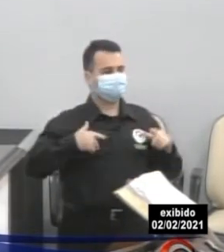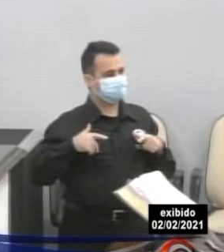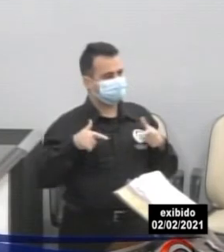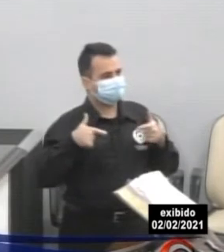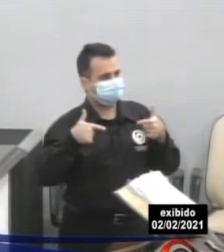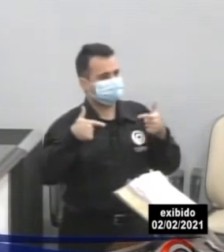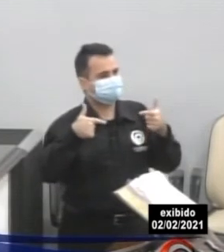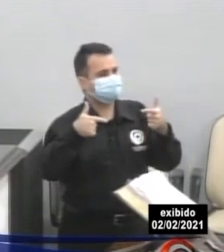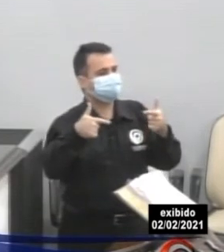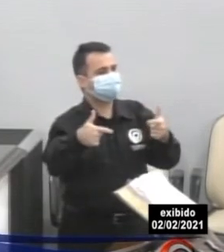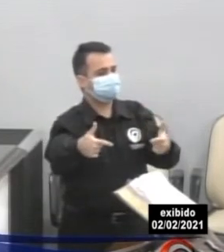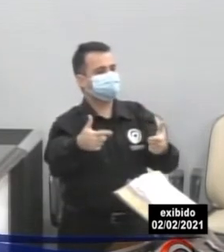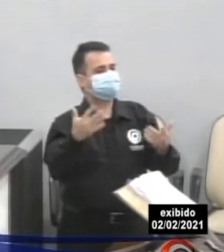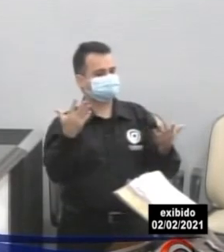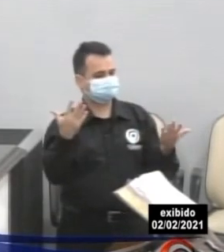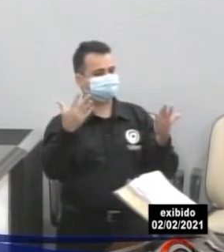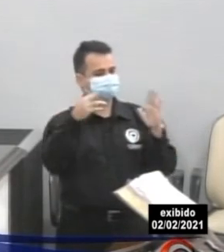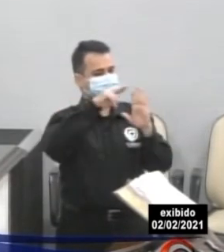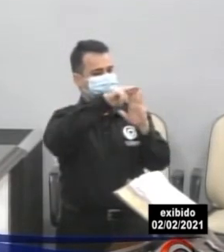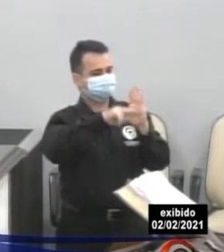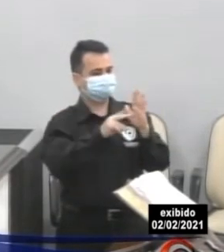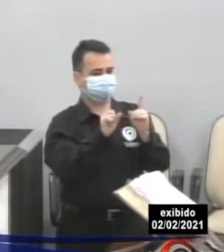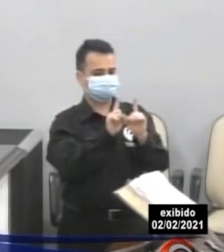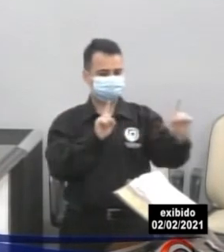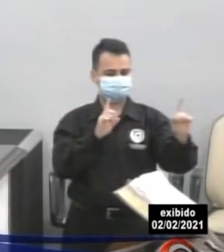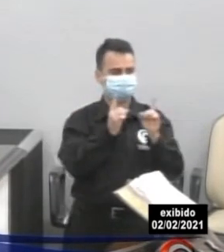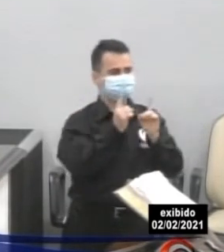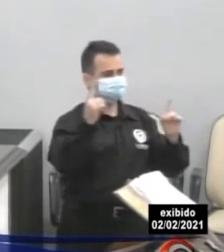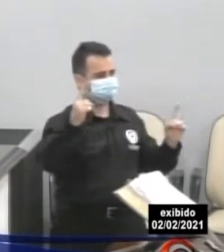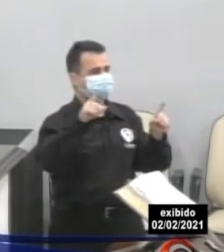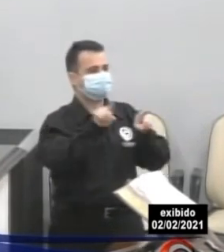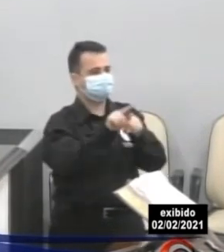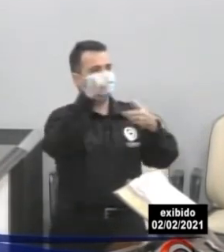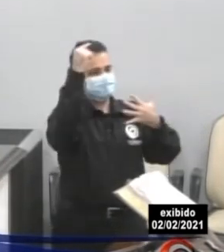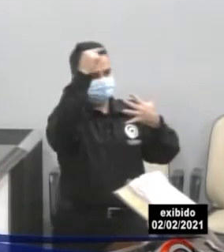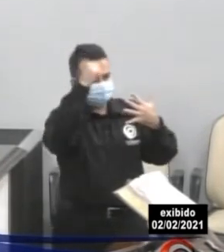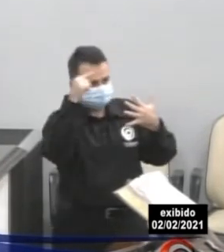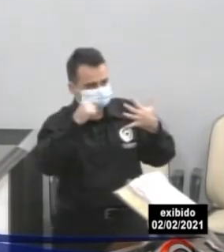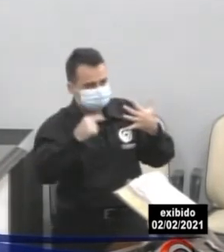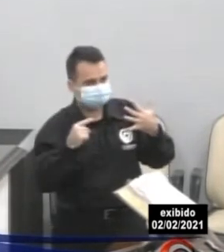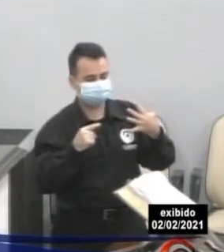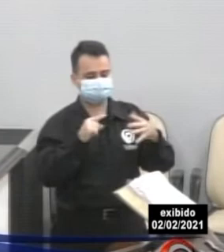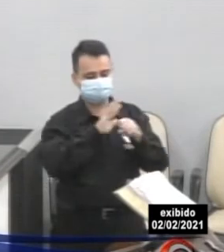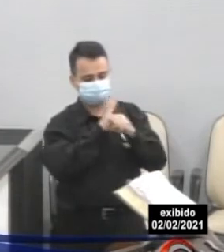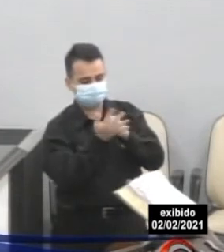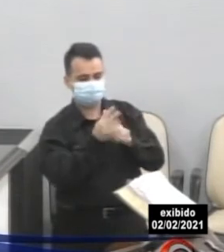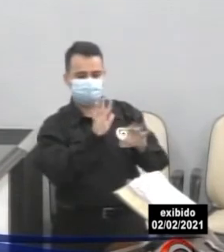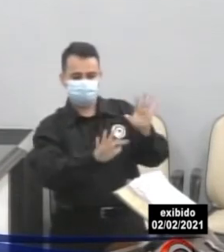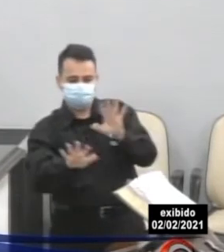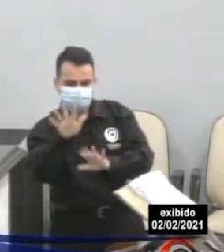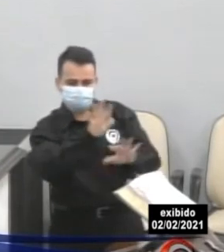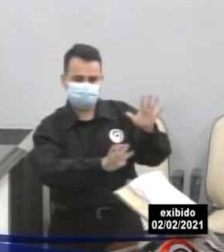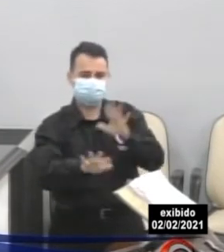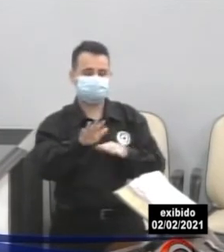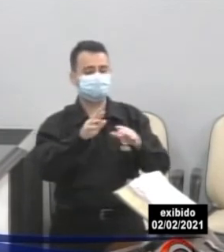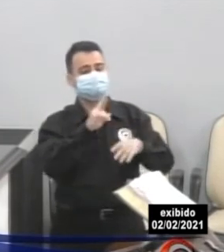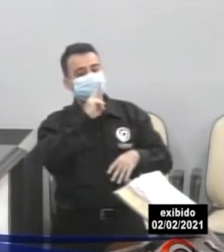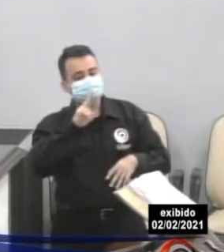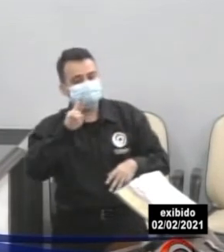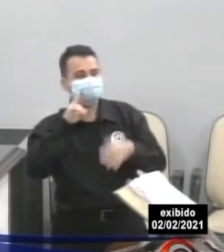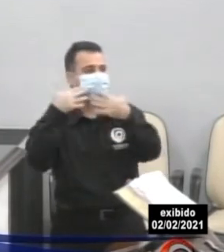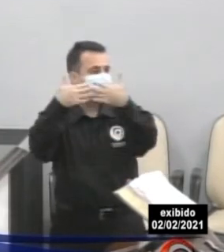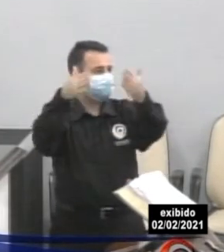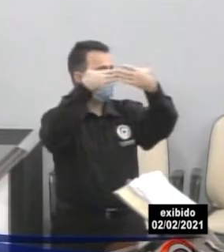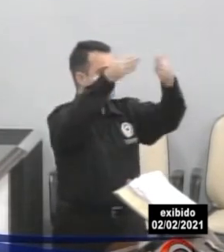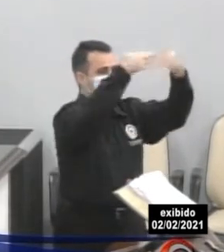condições de respeitar distanciamentos, protocolos, para que a gente tenha um funcionamento, para